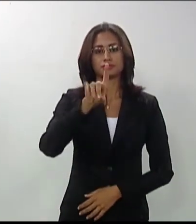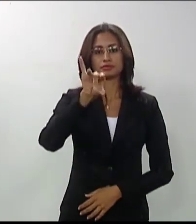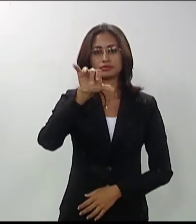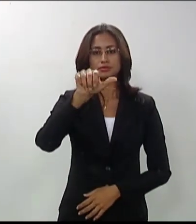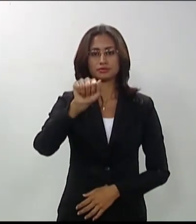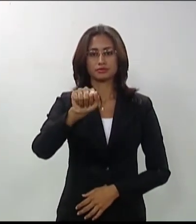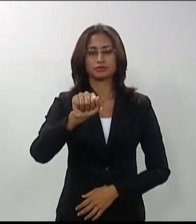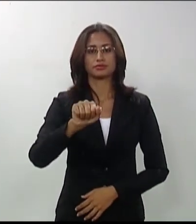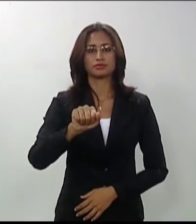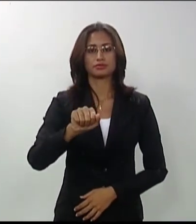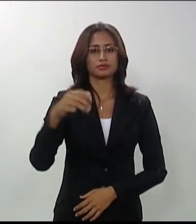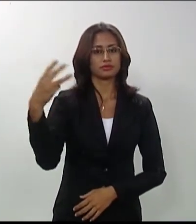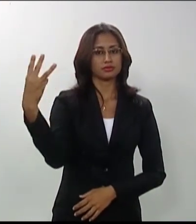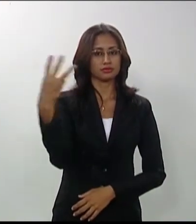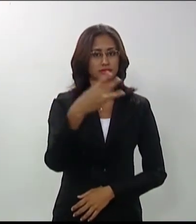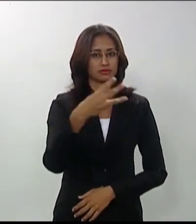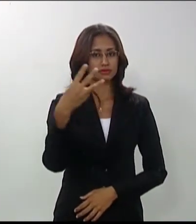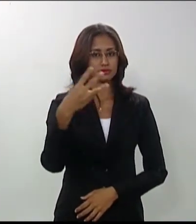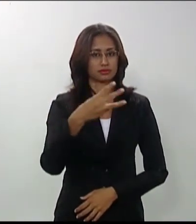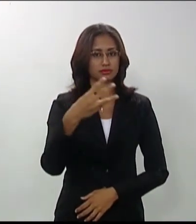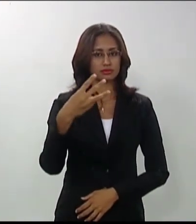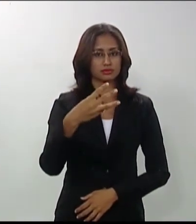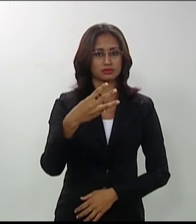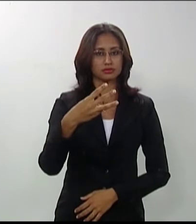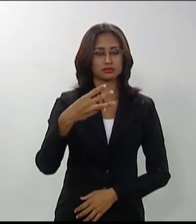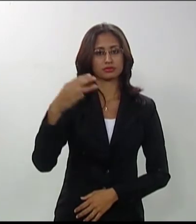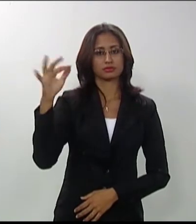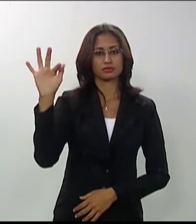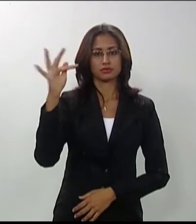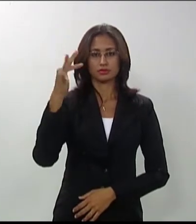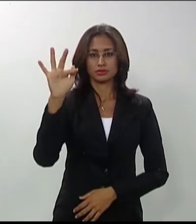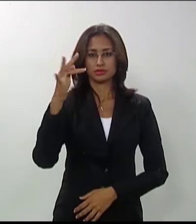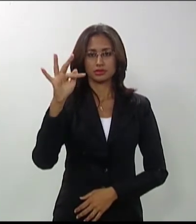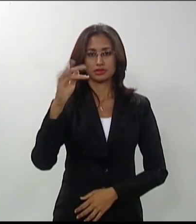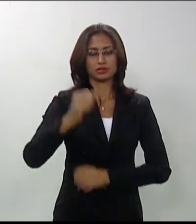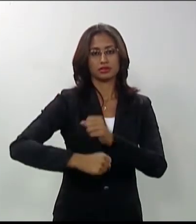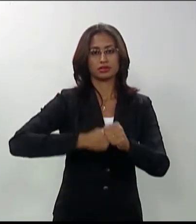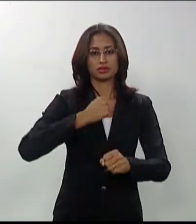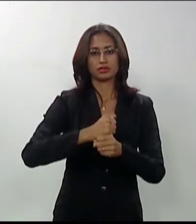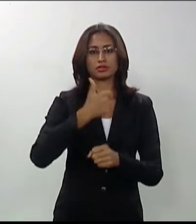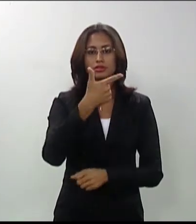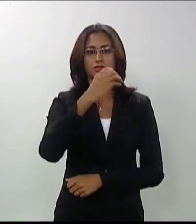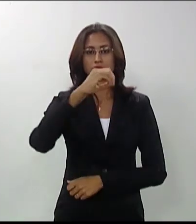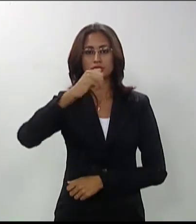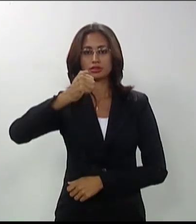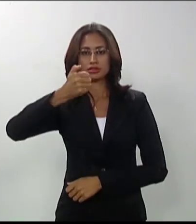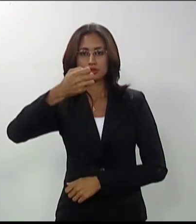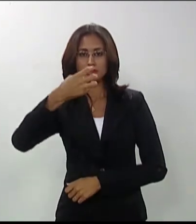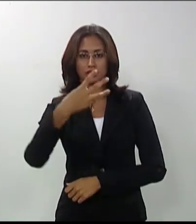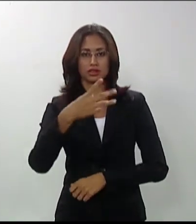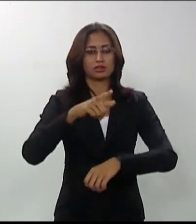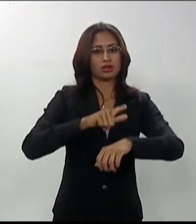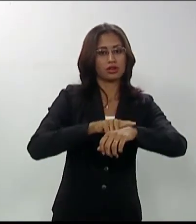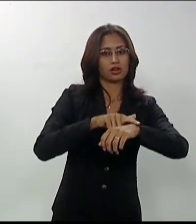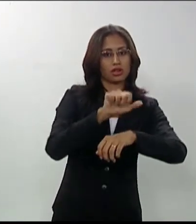borracha. Letra C. Instrumento musical de duas cópias da partitura que irá executar. 7.9.